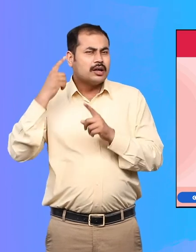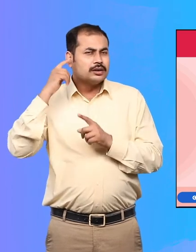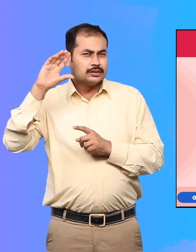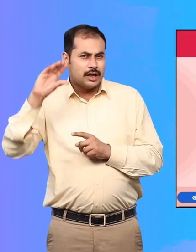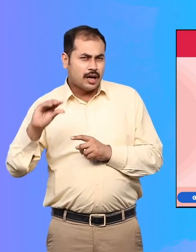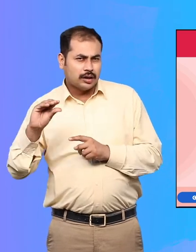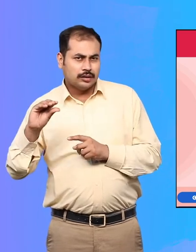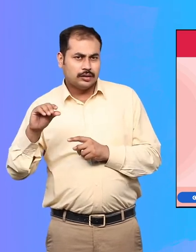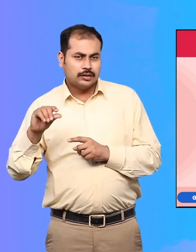सुनाई देता है